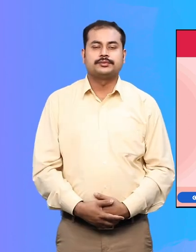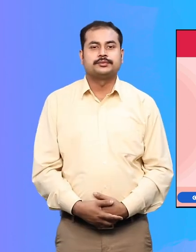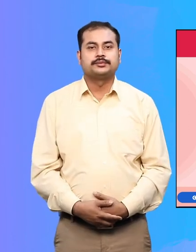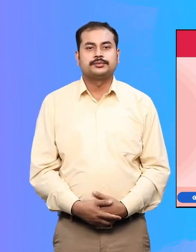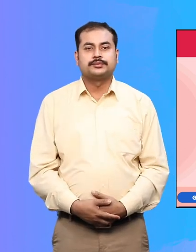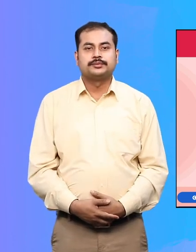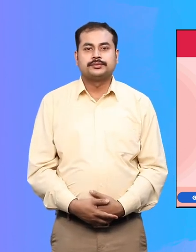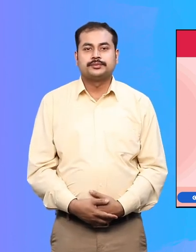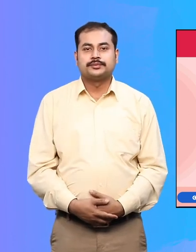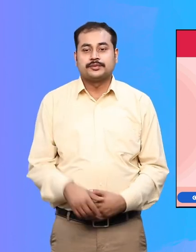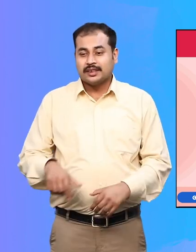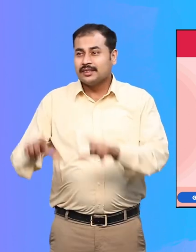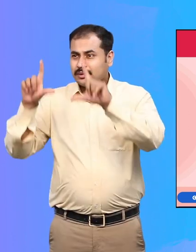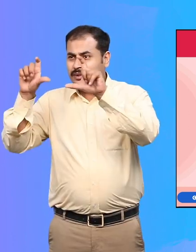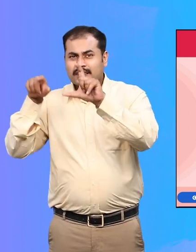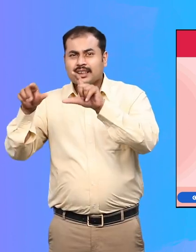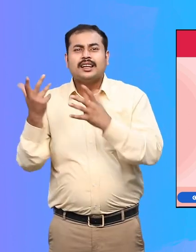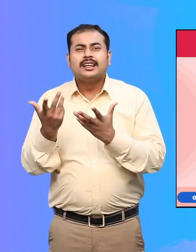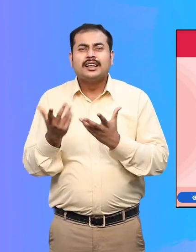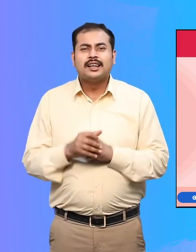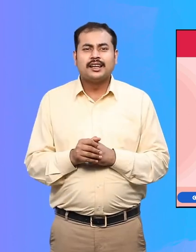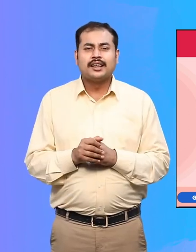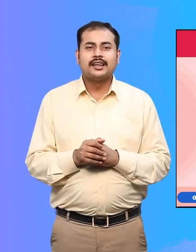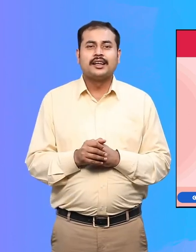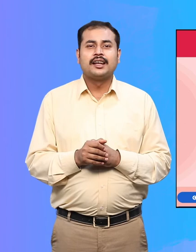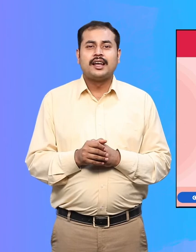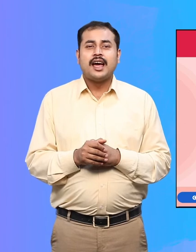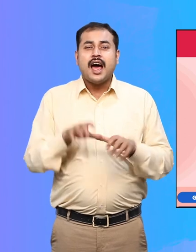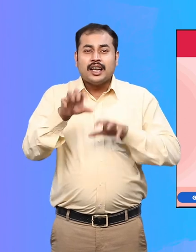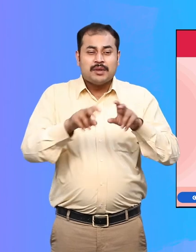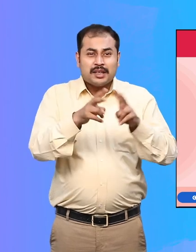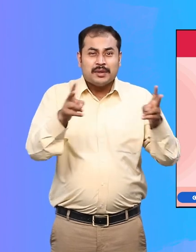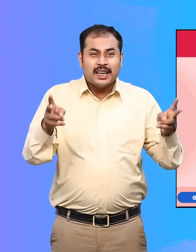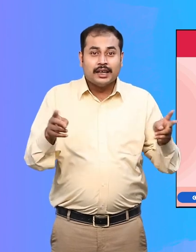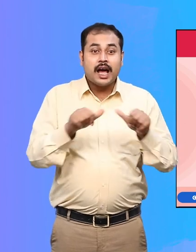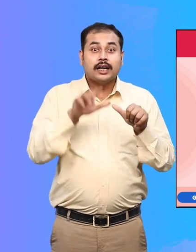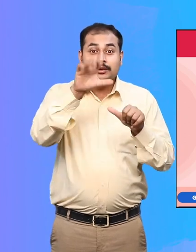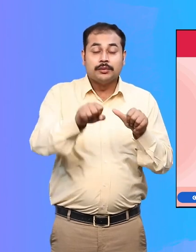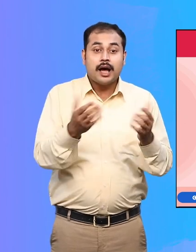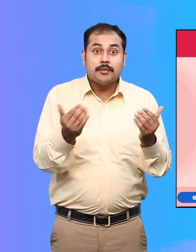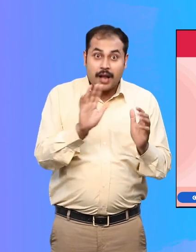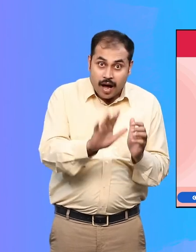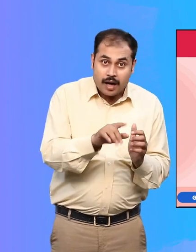जाते हैं याचिन एक भवन में ऐसी Service Animal की सुविधा की उपलब्धी को दर्शाता है